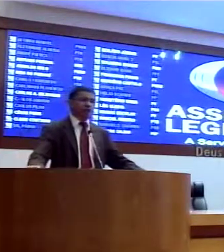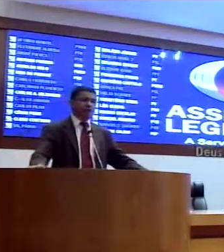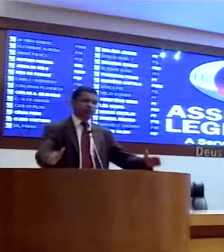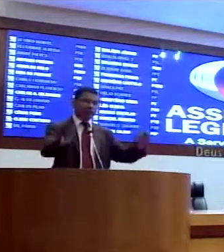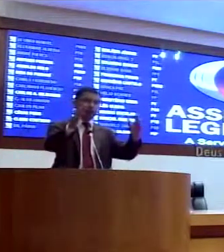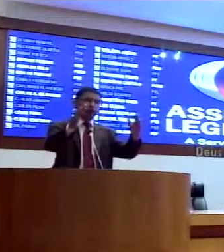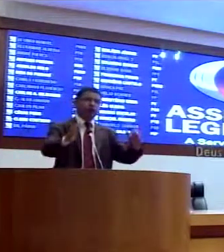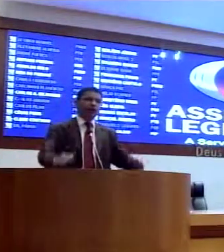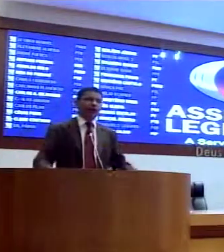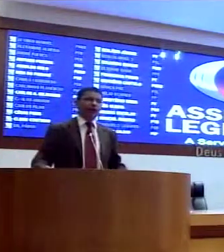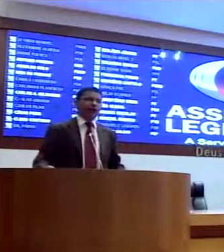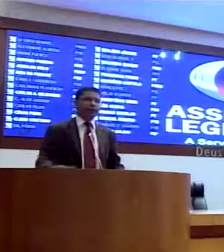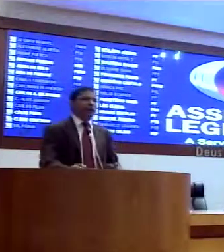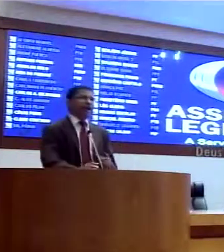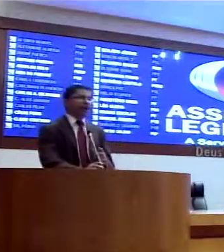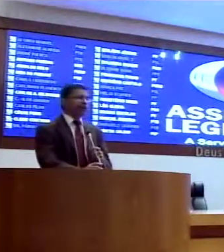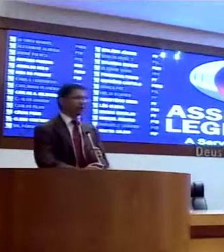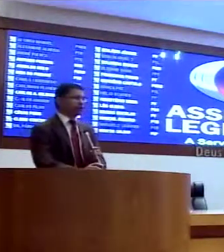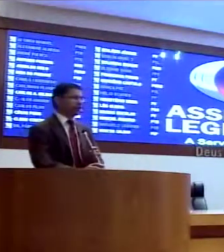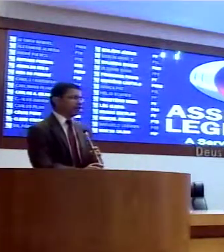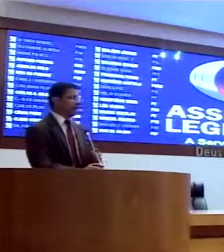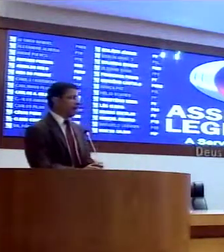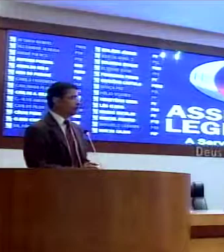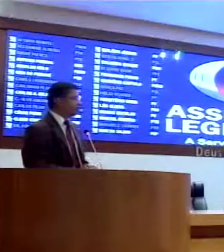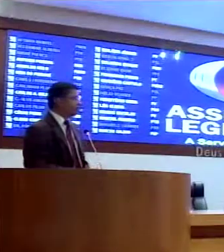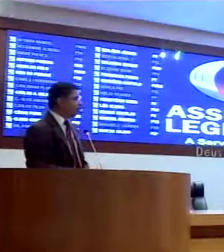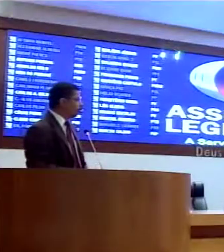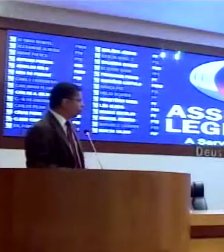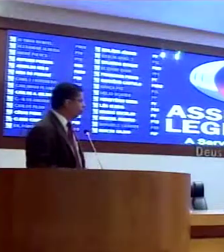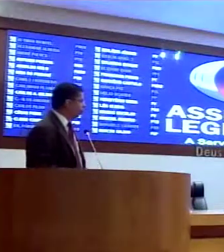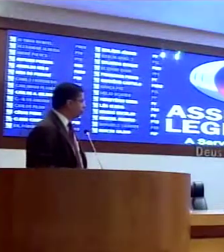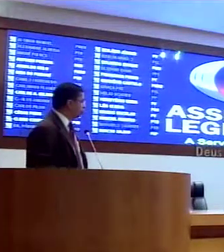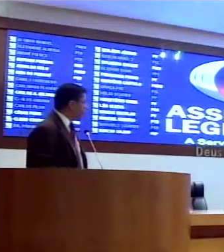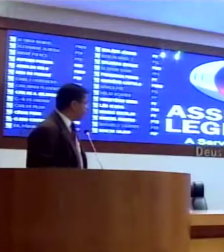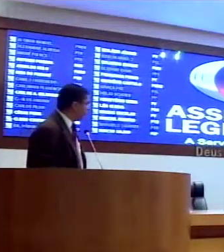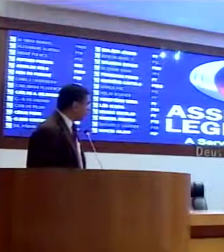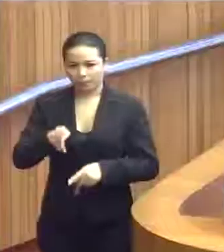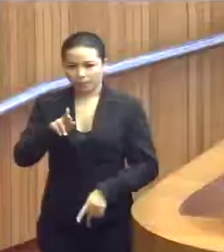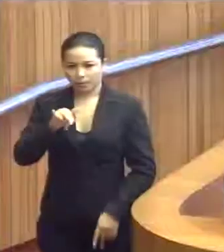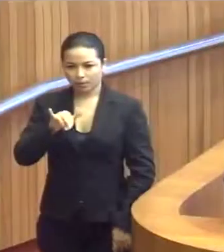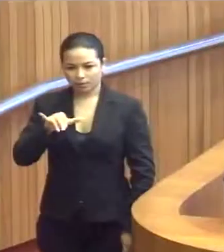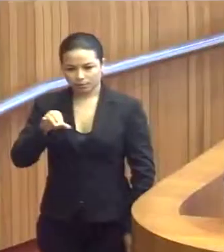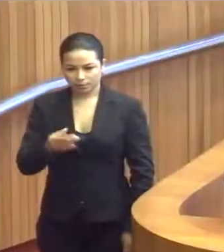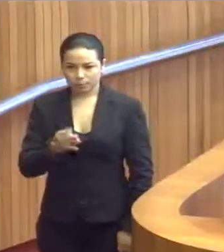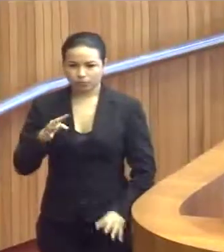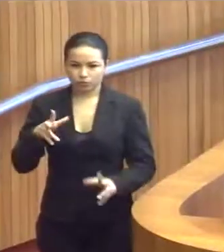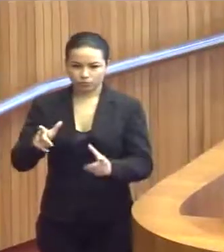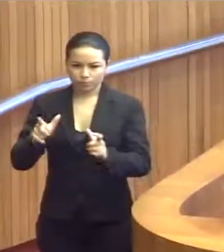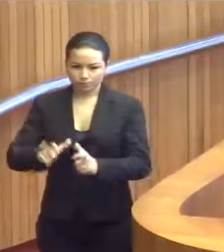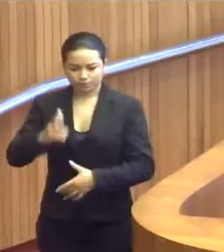do nosso Estado. Então, fica aqui a nossa solidariedade com o povo de Pedro do Rosário e de toda a região. Muito obrigado, senhor presidente. Obrigado.